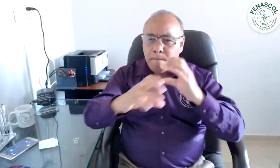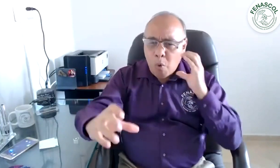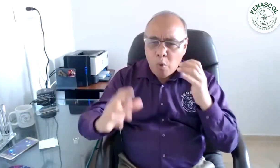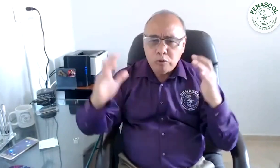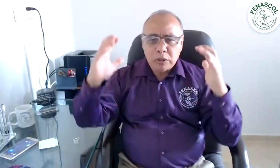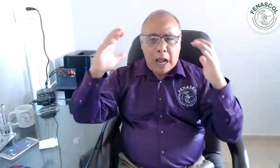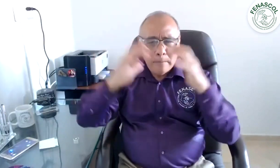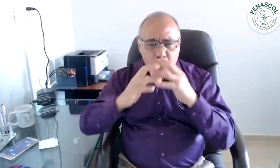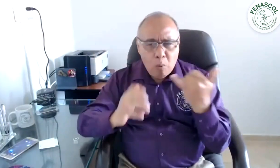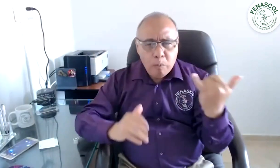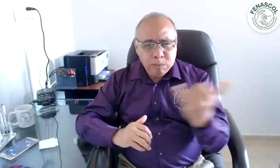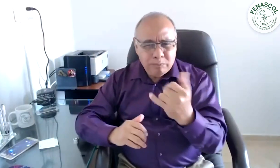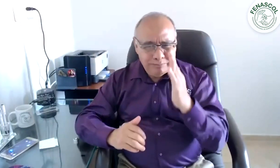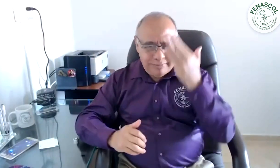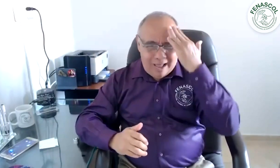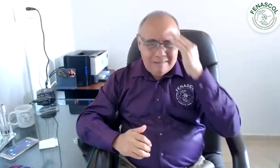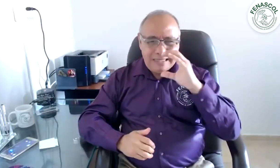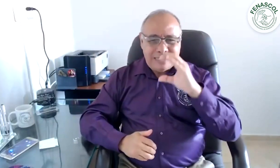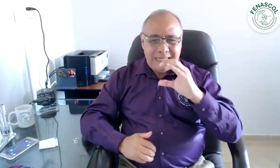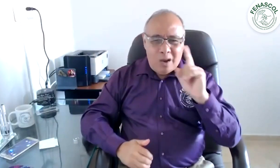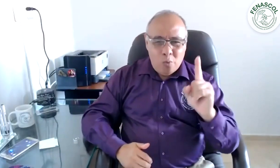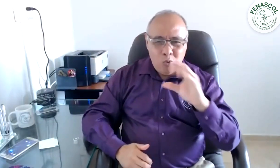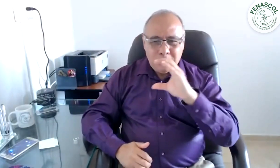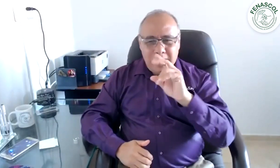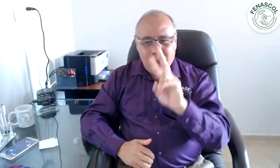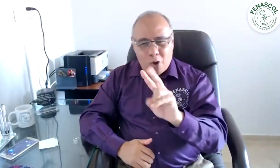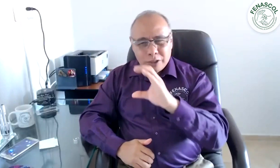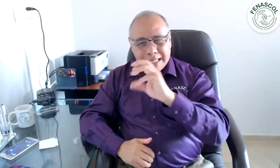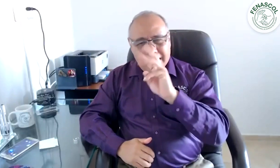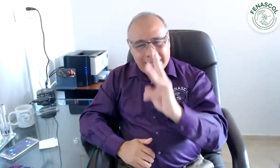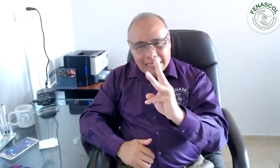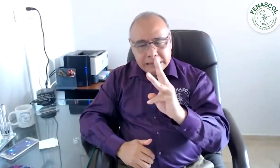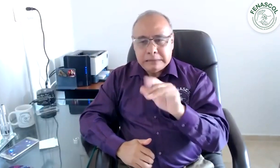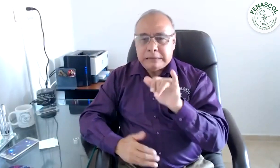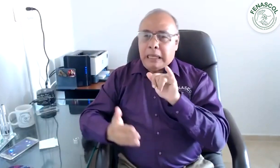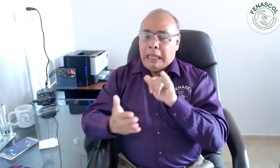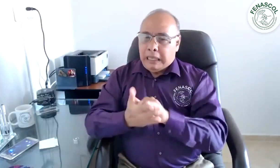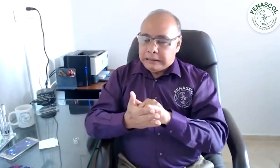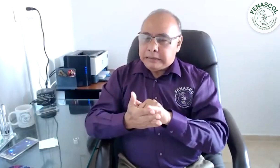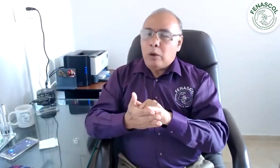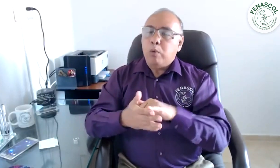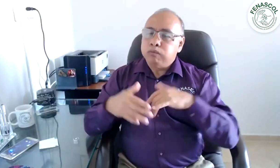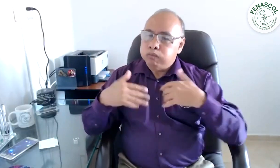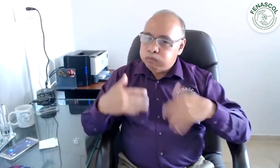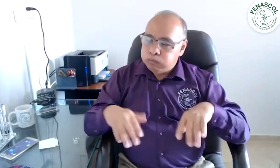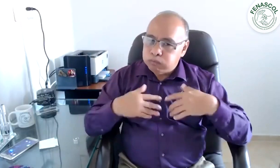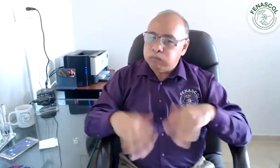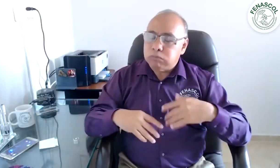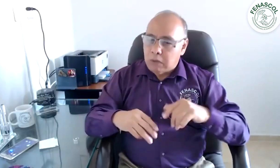sordas que trabajan en transporte público? y para ello se requiere contar con licencia C1, C2,